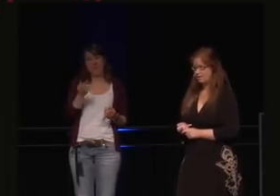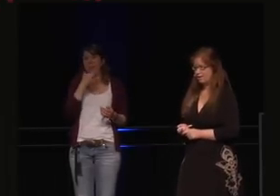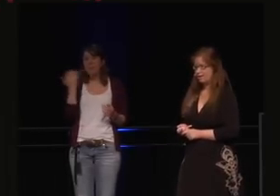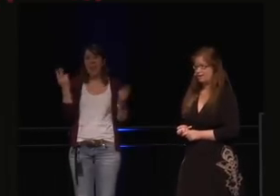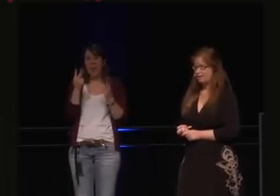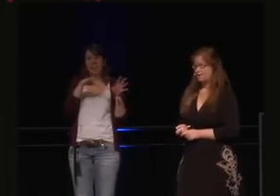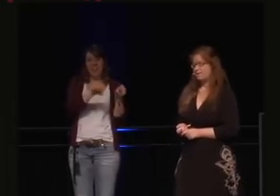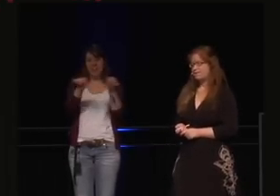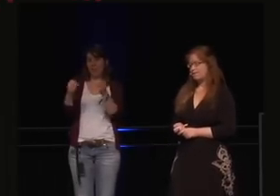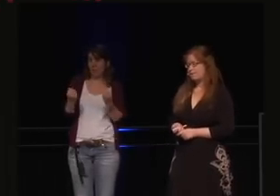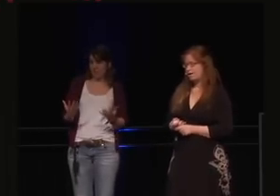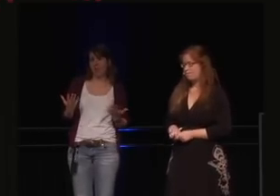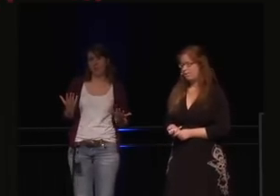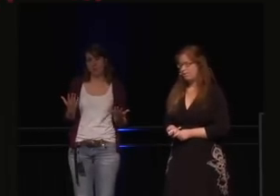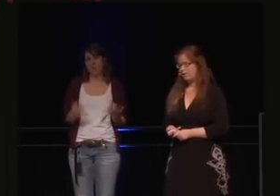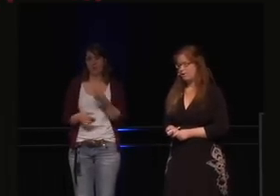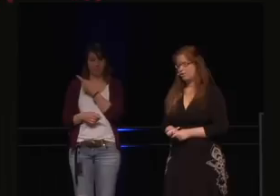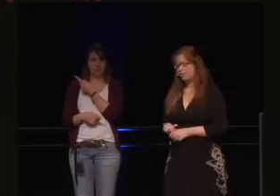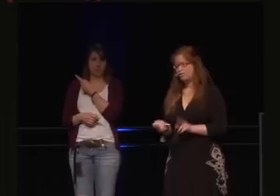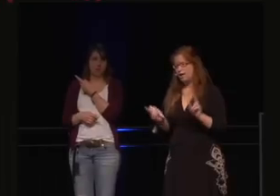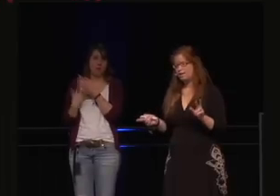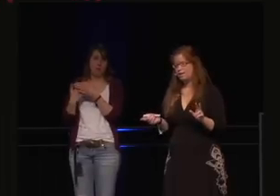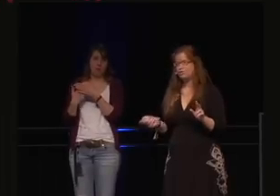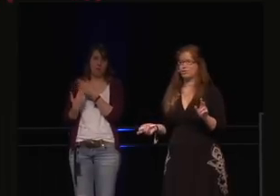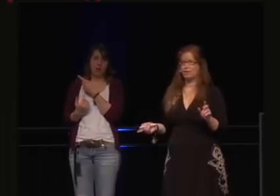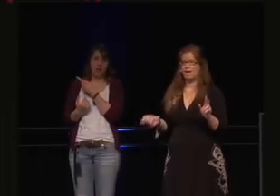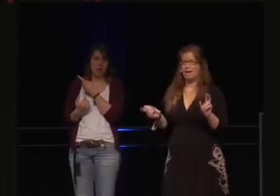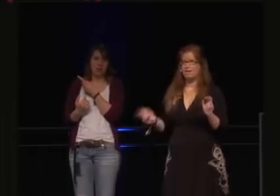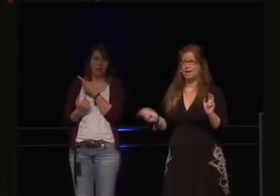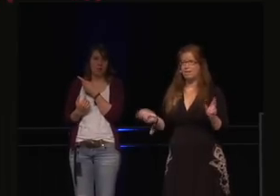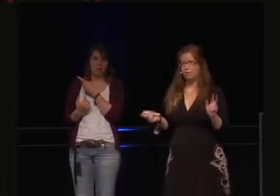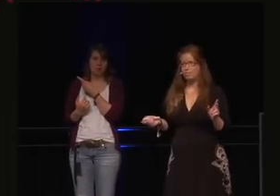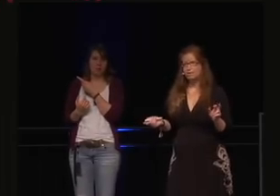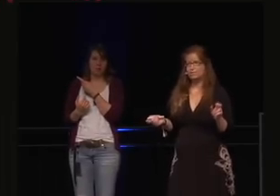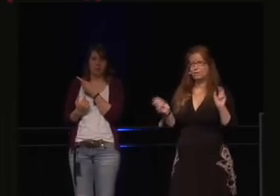In 2017 gab es eine Reihe von anderen, die Sieben-Denial-of-Service-Attacken.